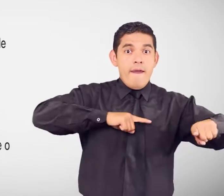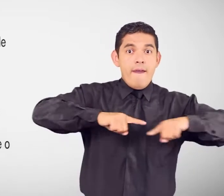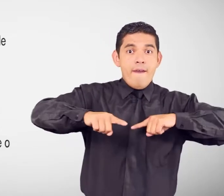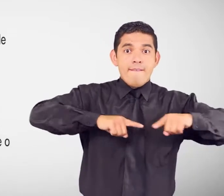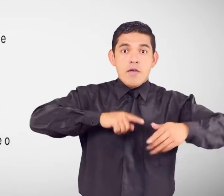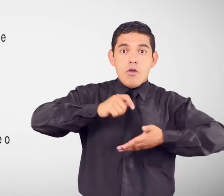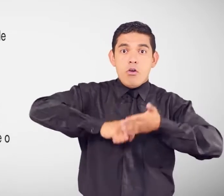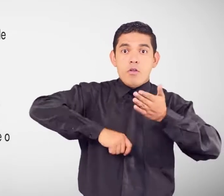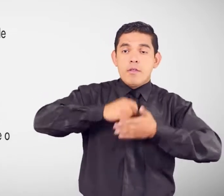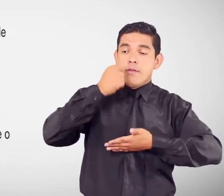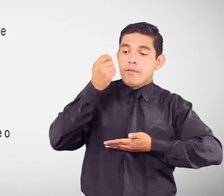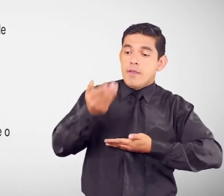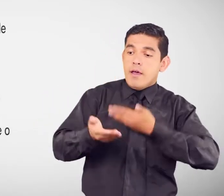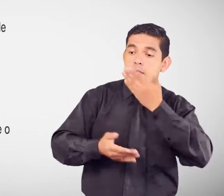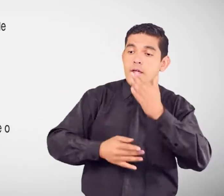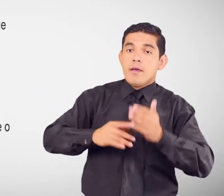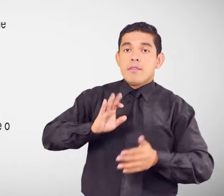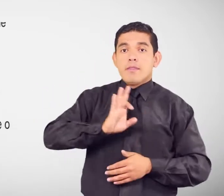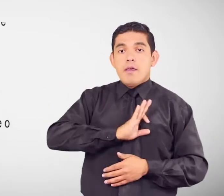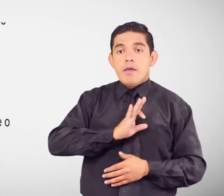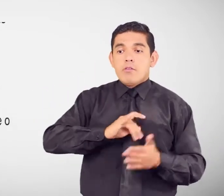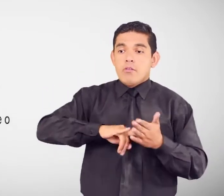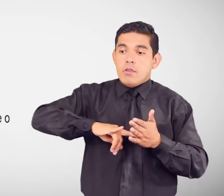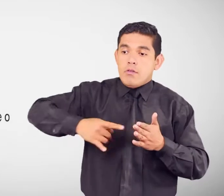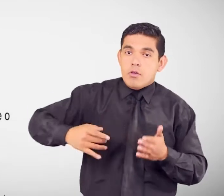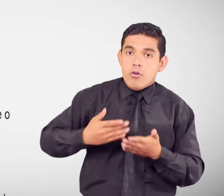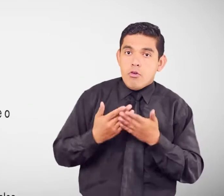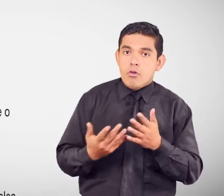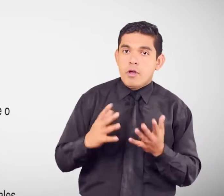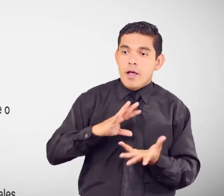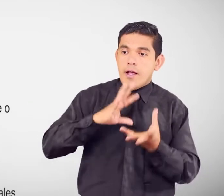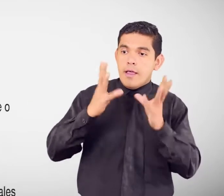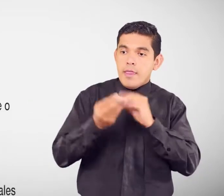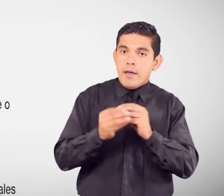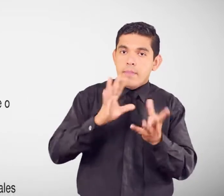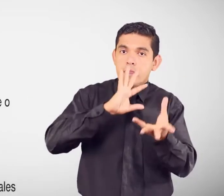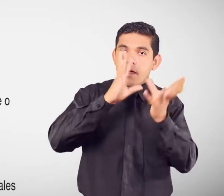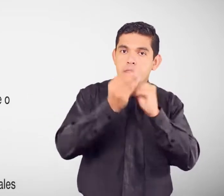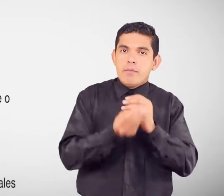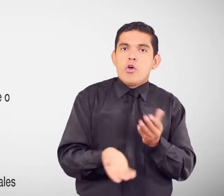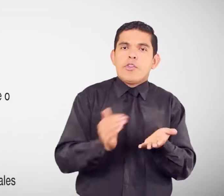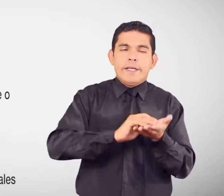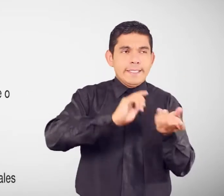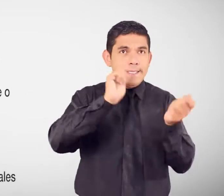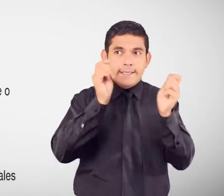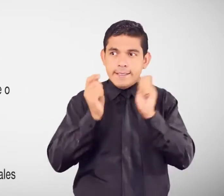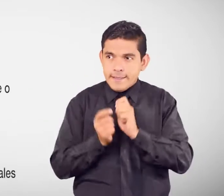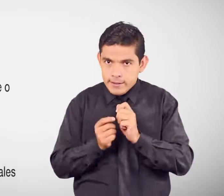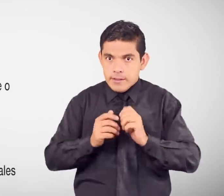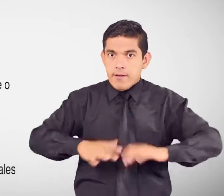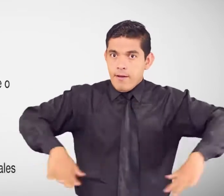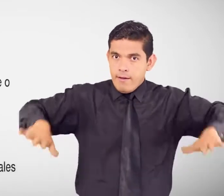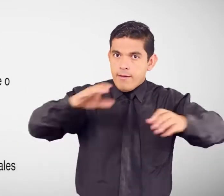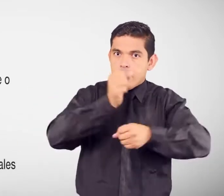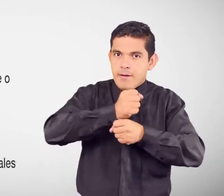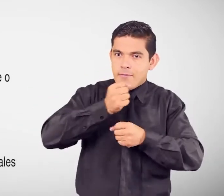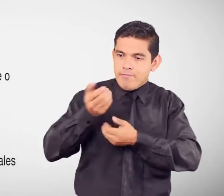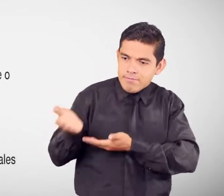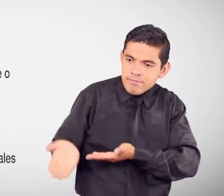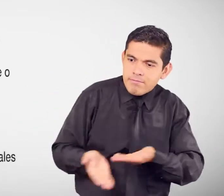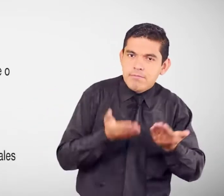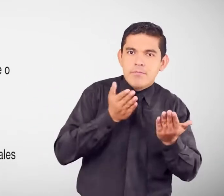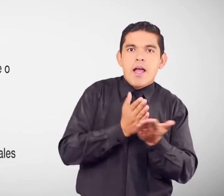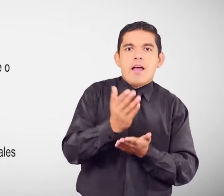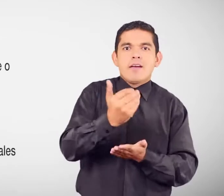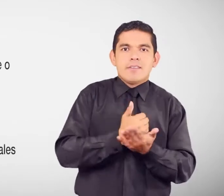los instrumentos técnicos y tecnológicos Adaptando o readaptando su ambiente o área de trabajo Para garantizar